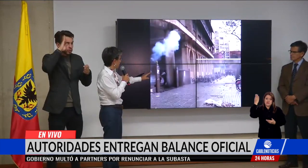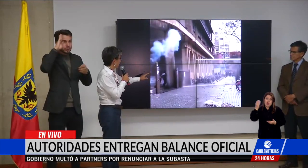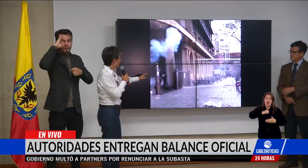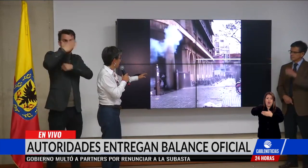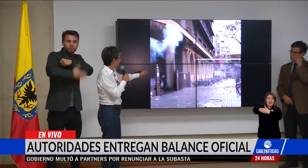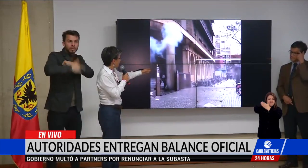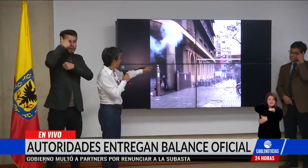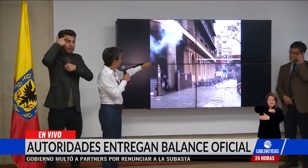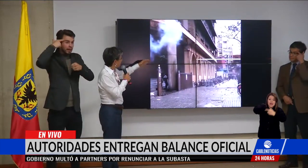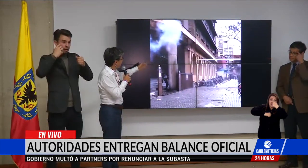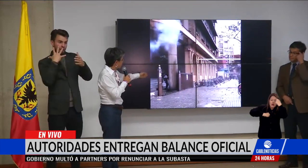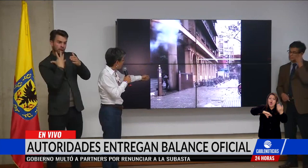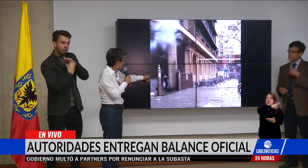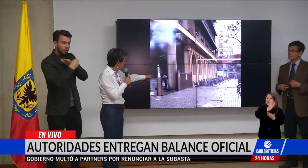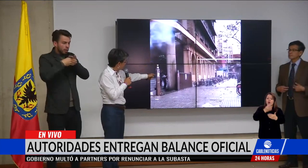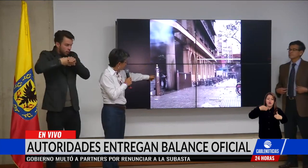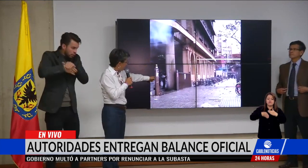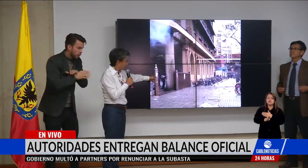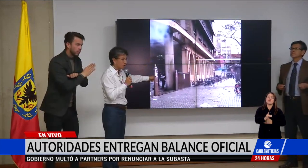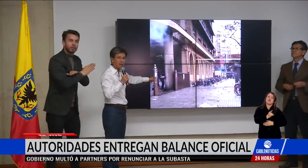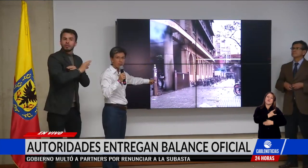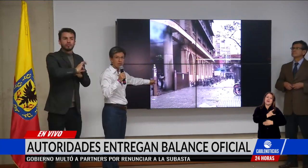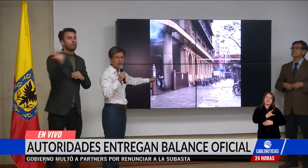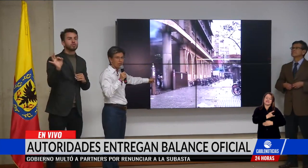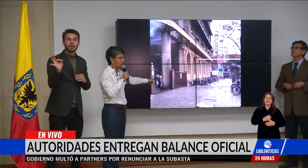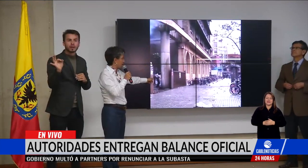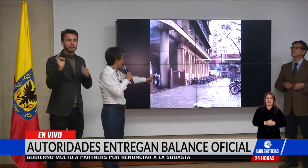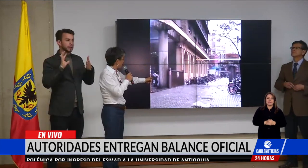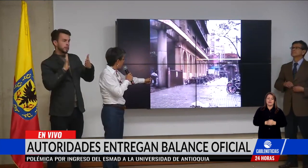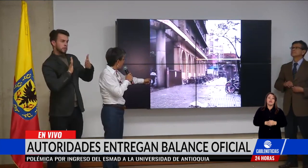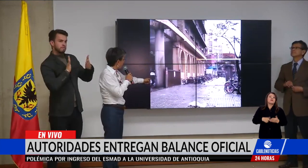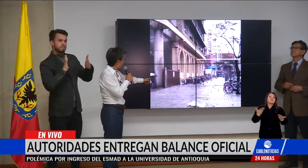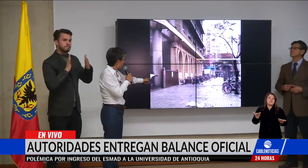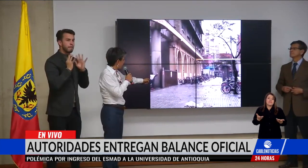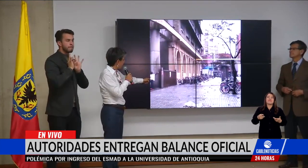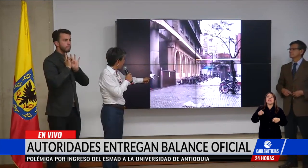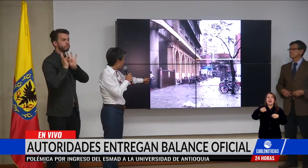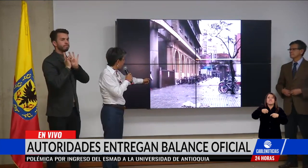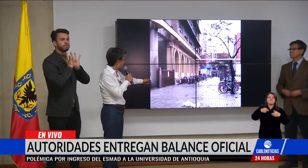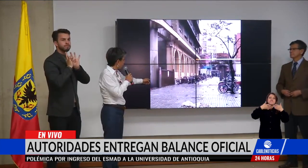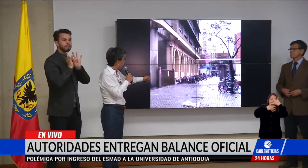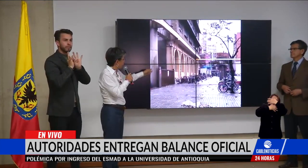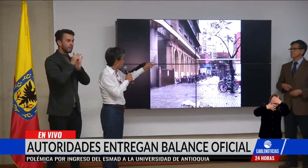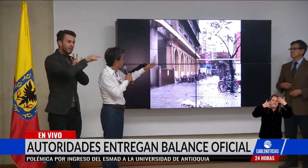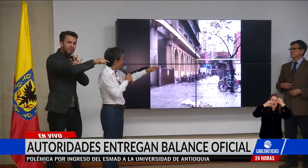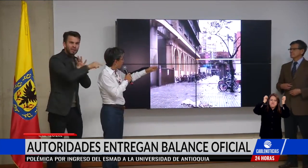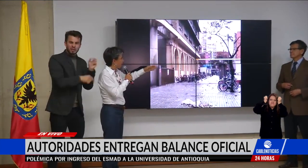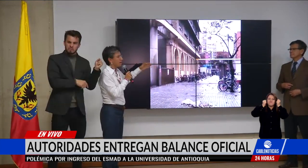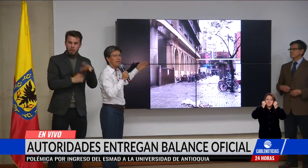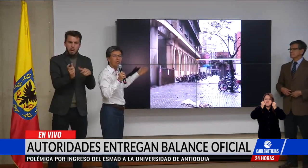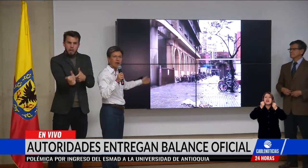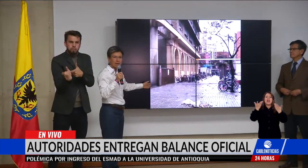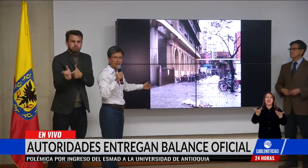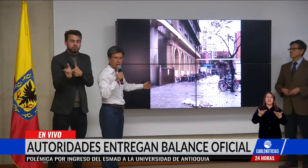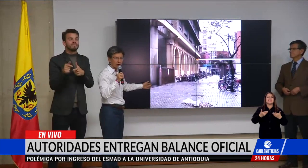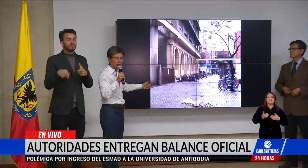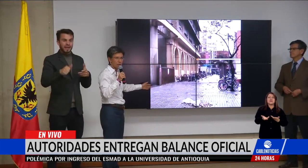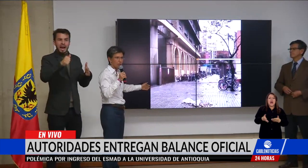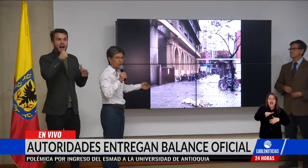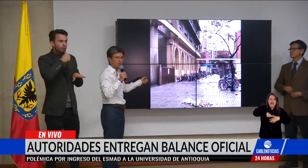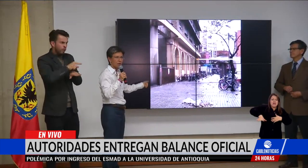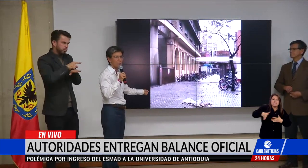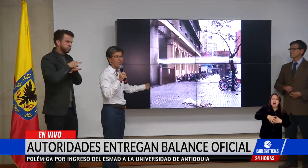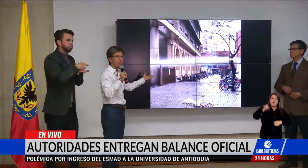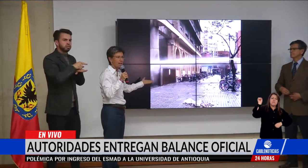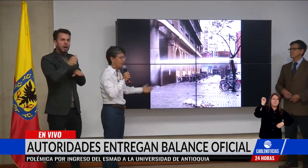la universidad distrital, trataron de disuadir a los encapuchados que estaban tirando piedras y bombas Molotov con agua y nuevamente con